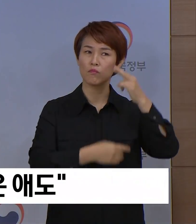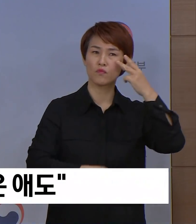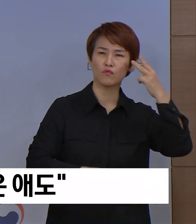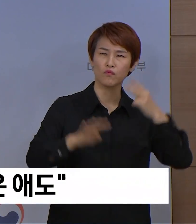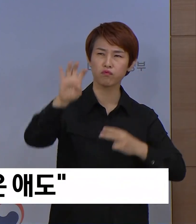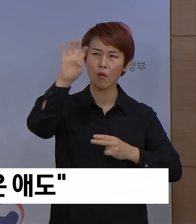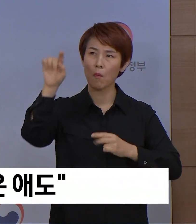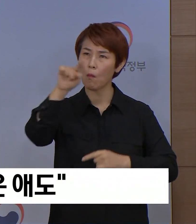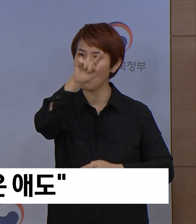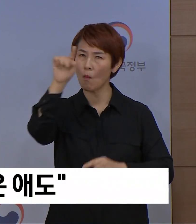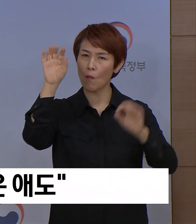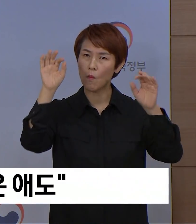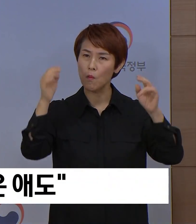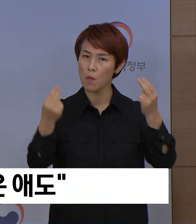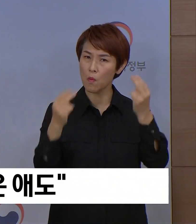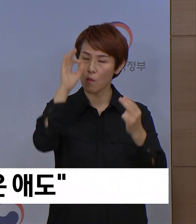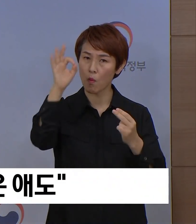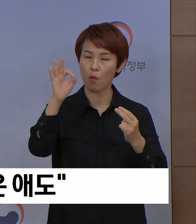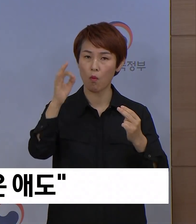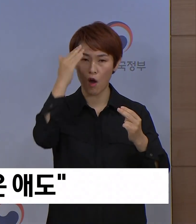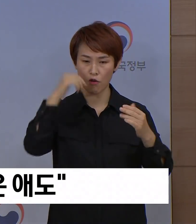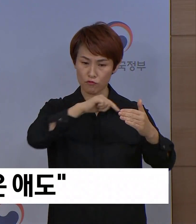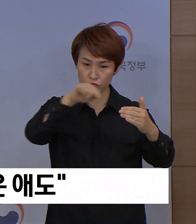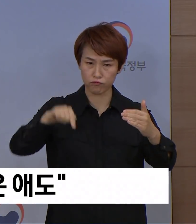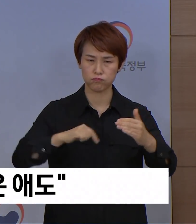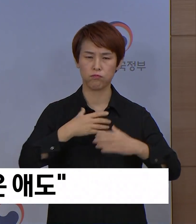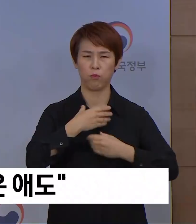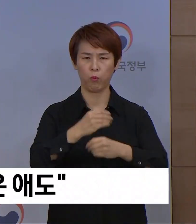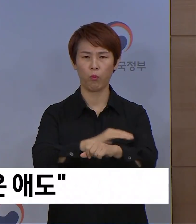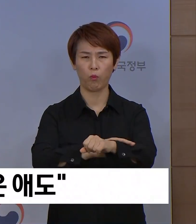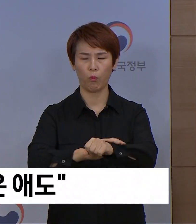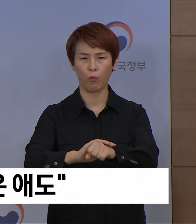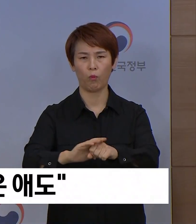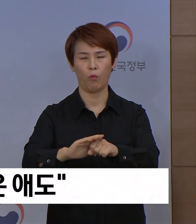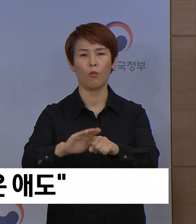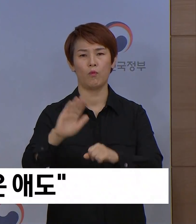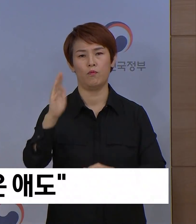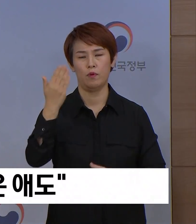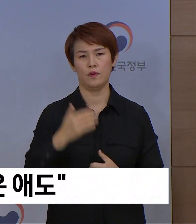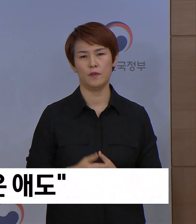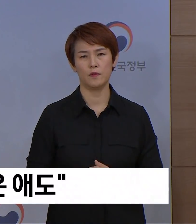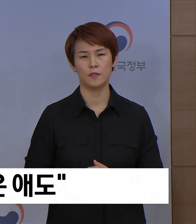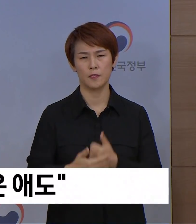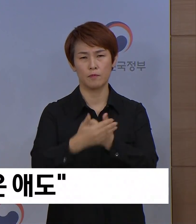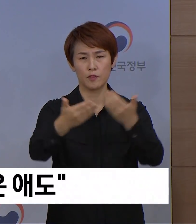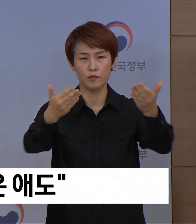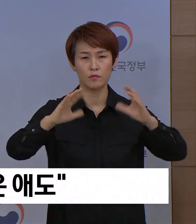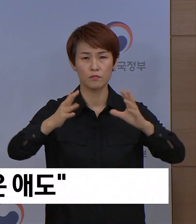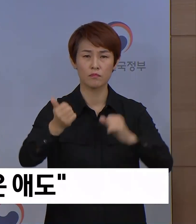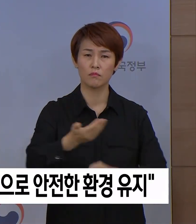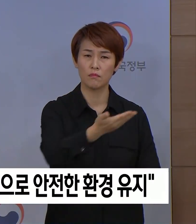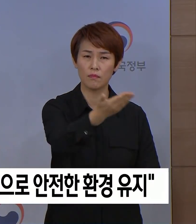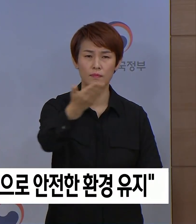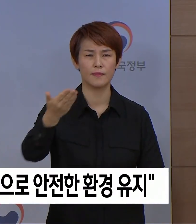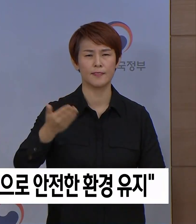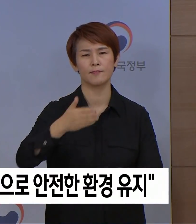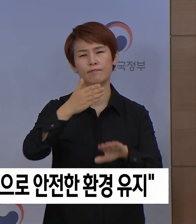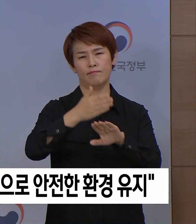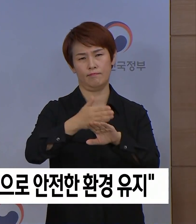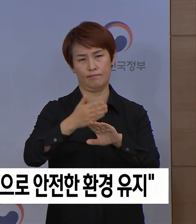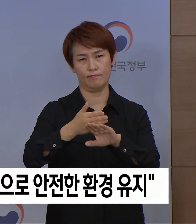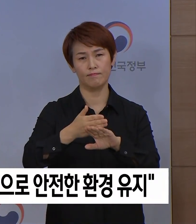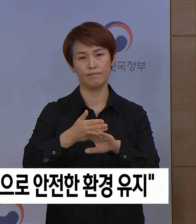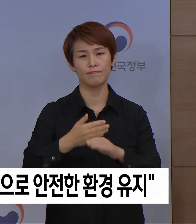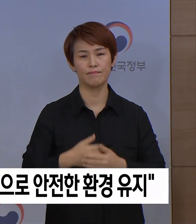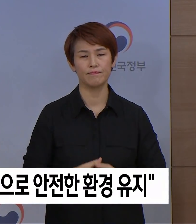상대적으로 감염으로부터 안전한 환경을 유지하고 있으며 협조해 주신 국민 여러분께 감사드린다고